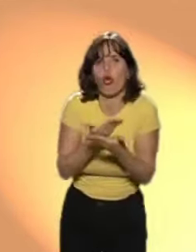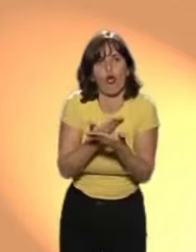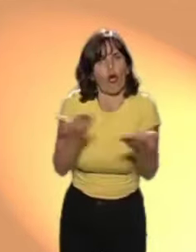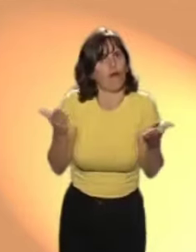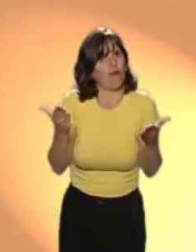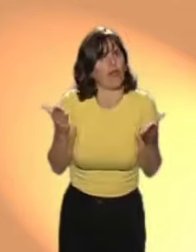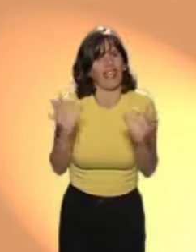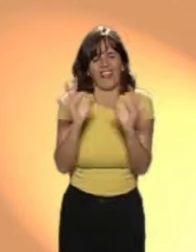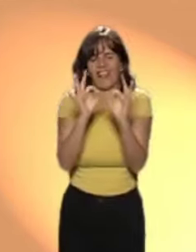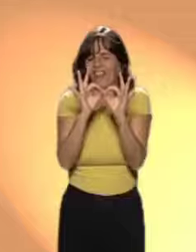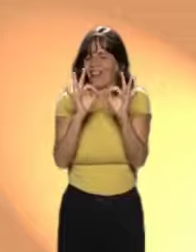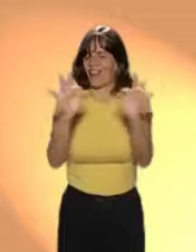apariencias engañan